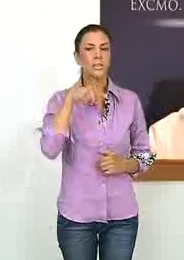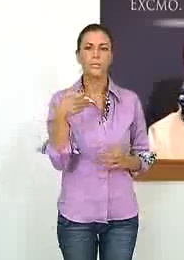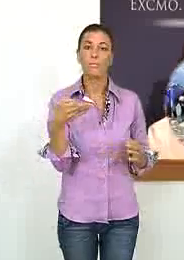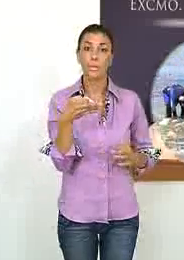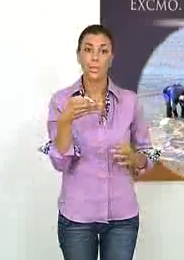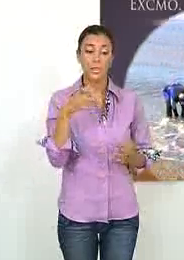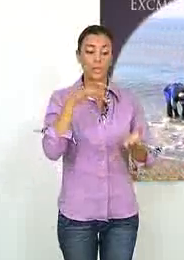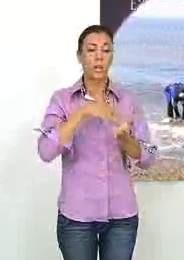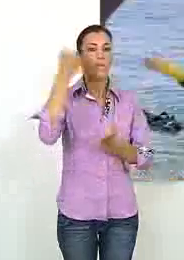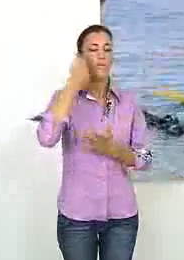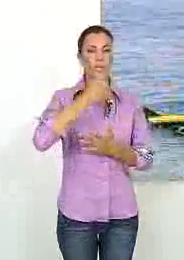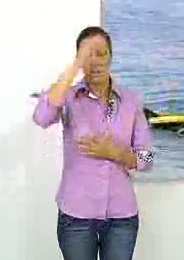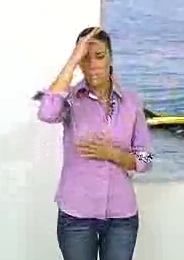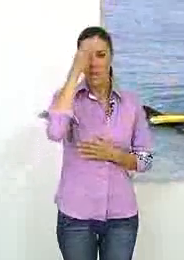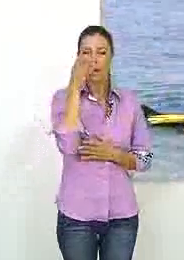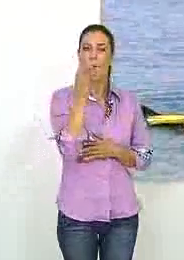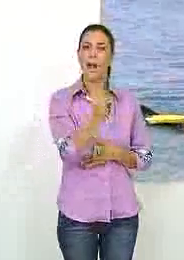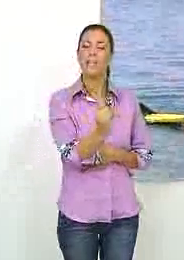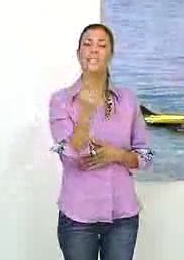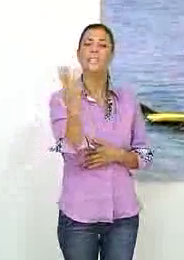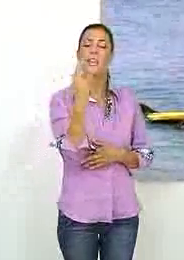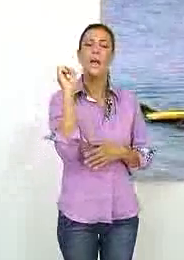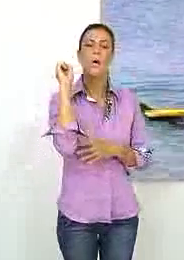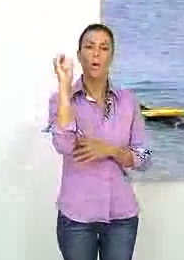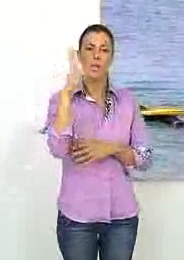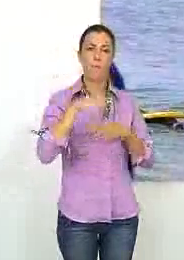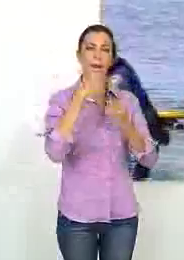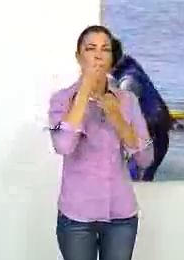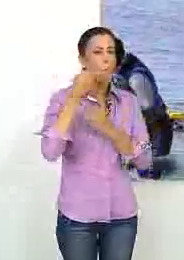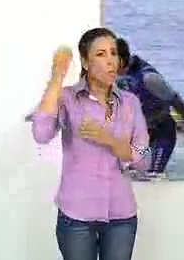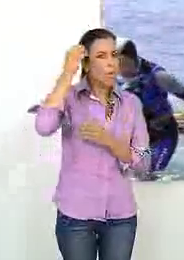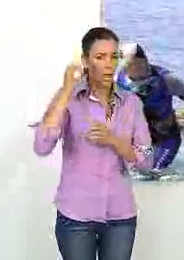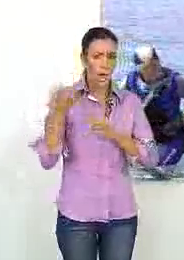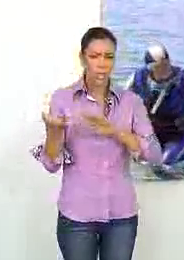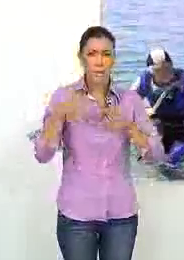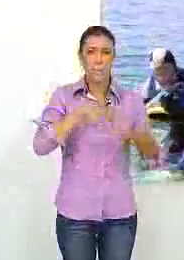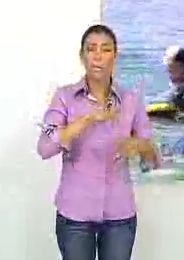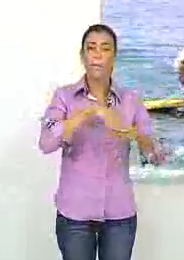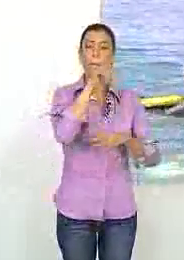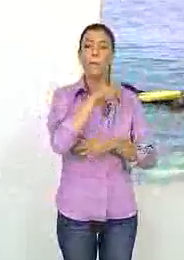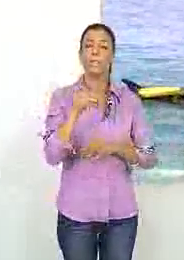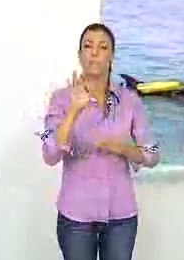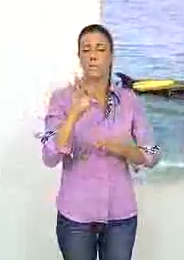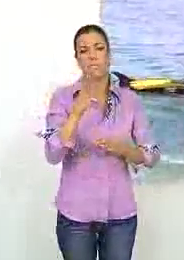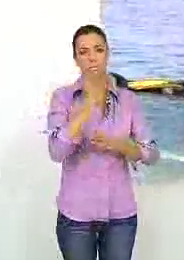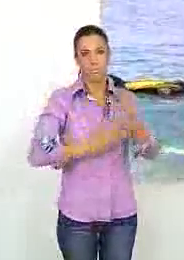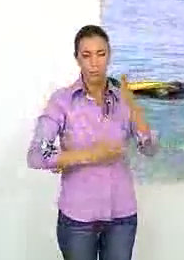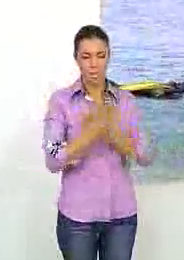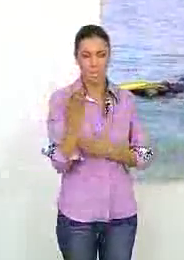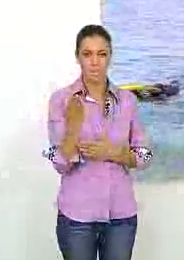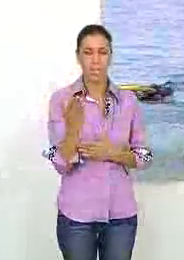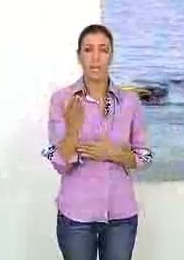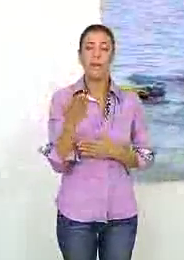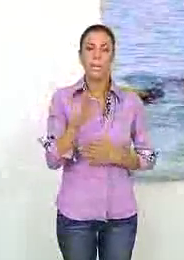Motril acogerá este fin de semana la tercera jornada de buceo adaptado para personas con